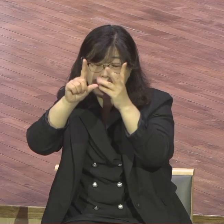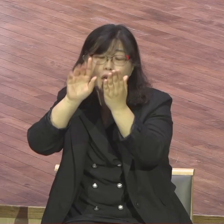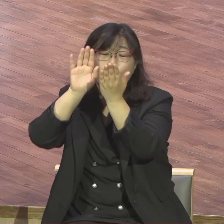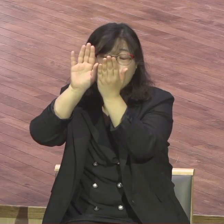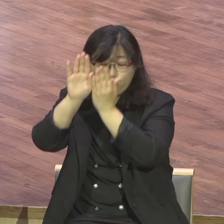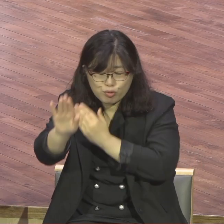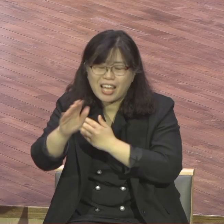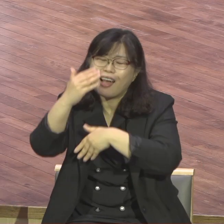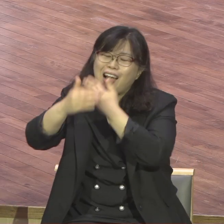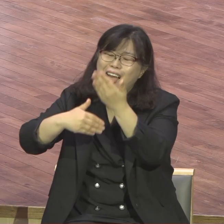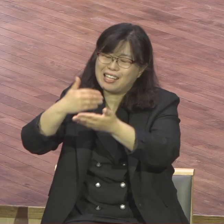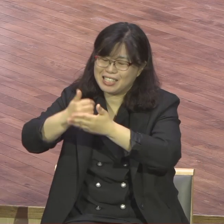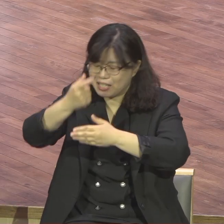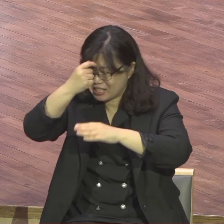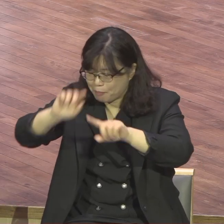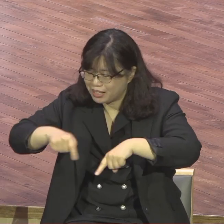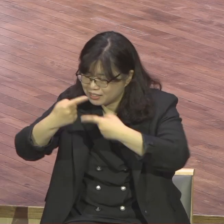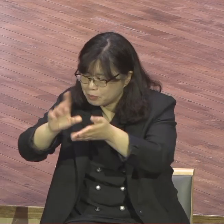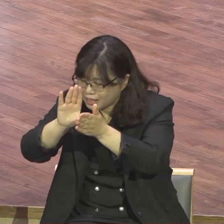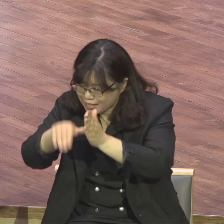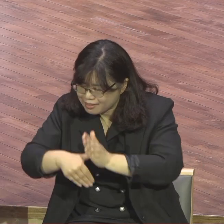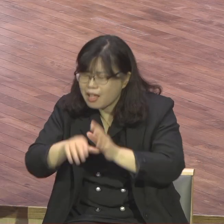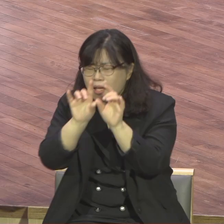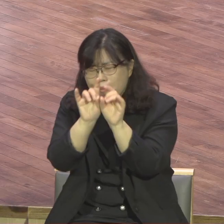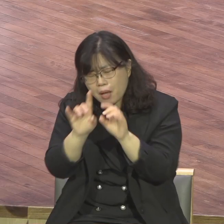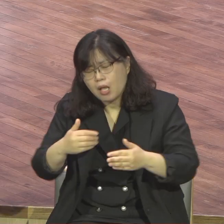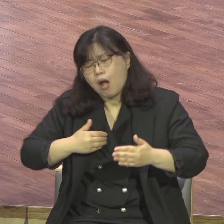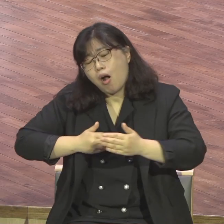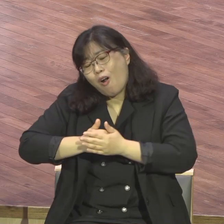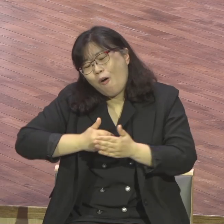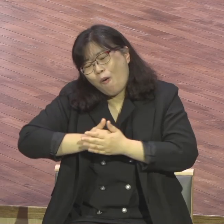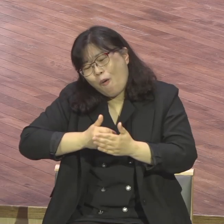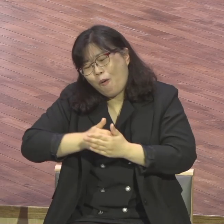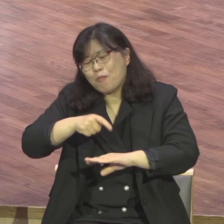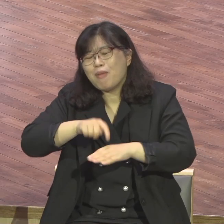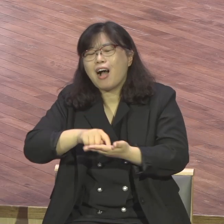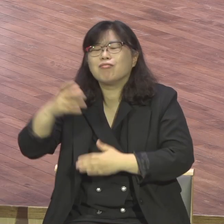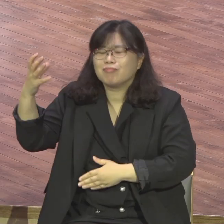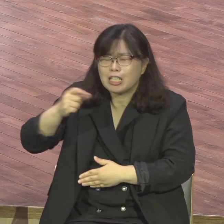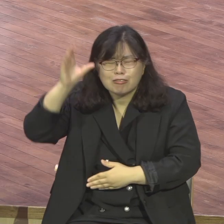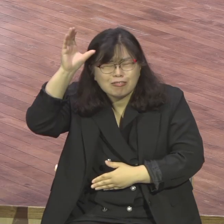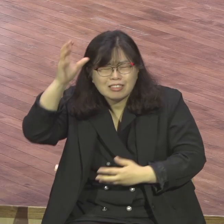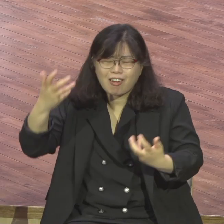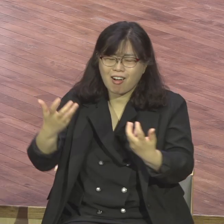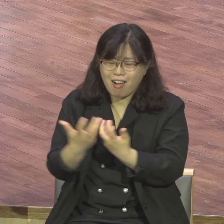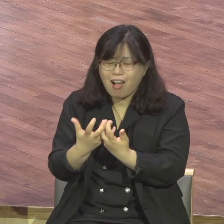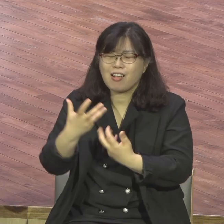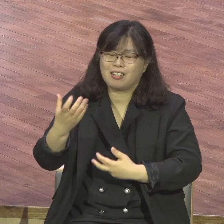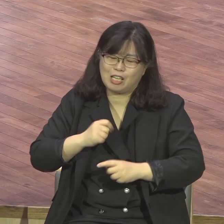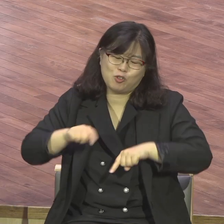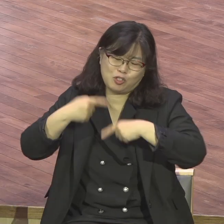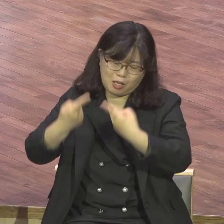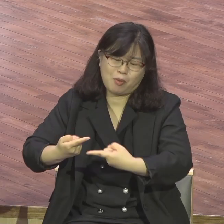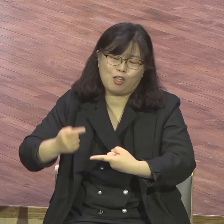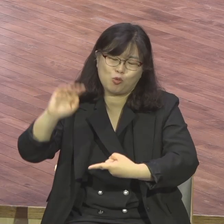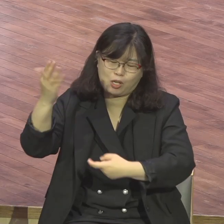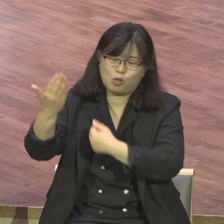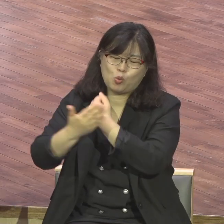설레이는 마음으로 예배 드리는 자들이 되게 하야 조합사삼 그리고 말씀을 들었더니 듣고